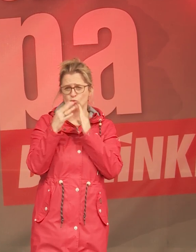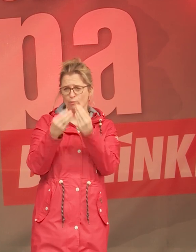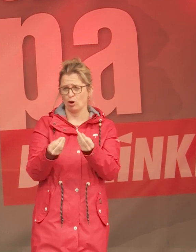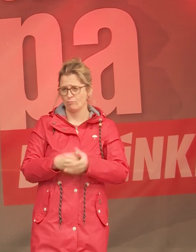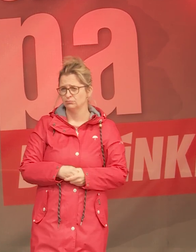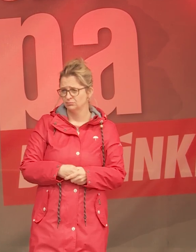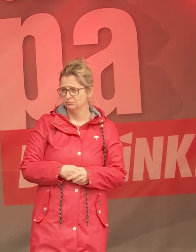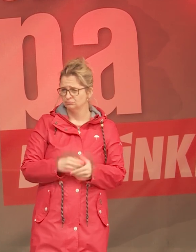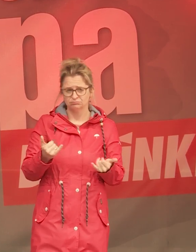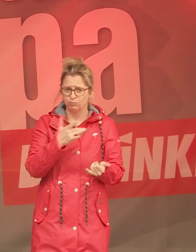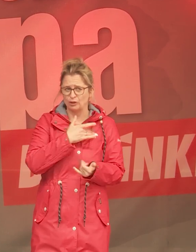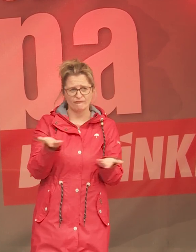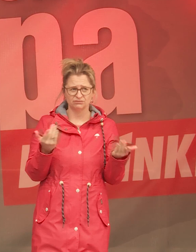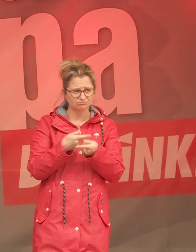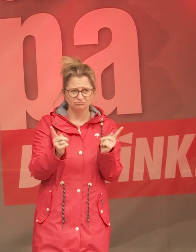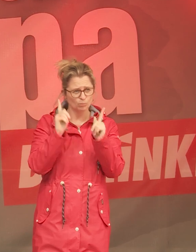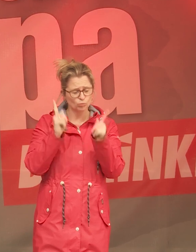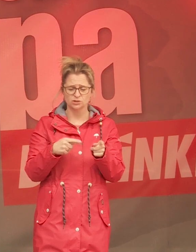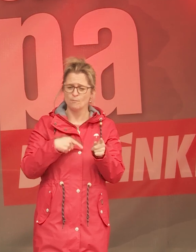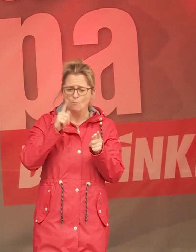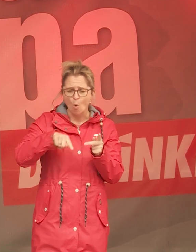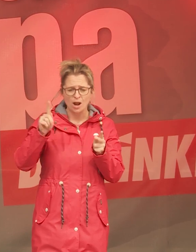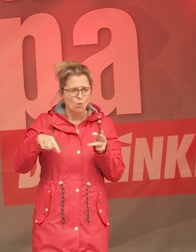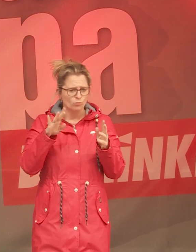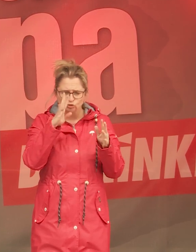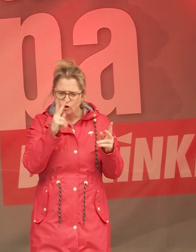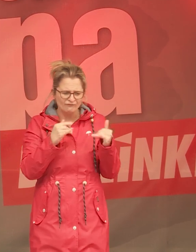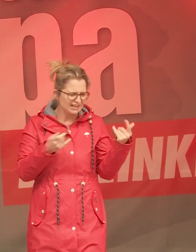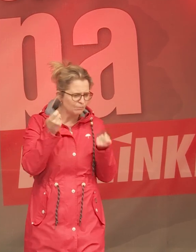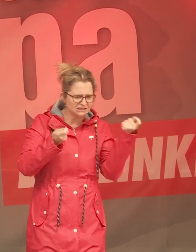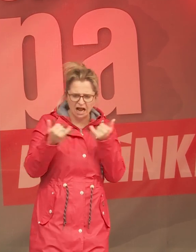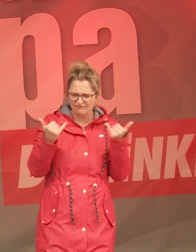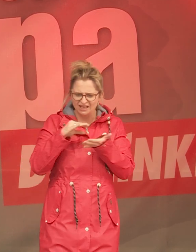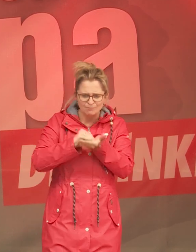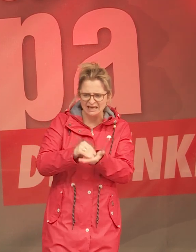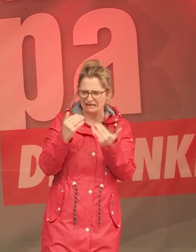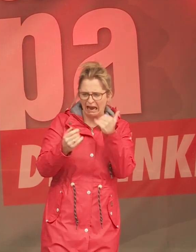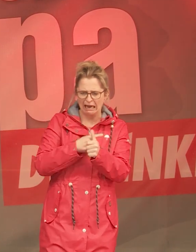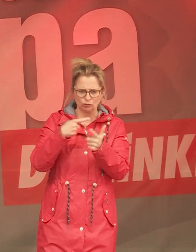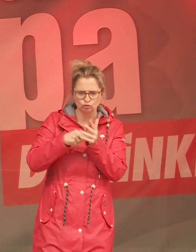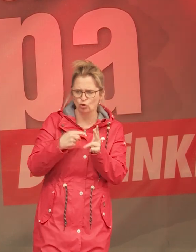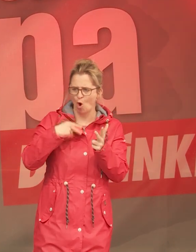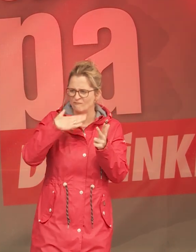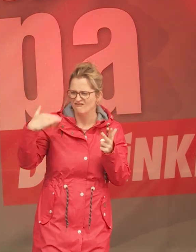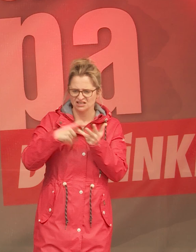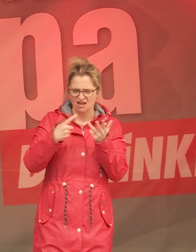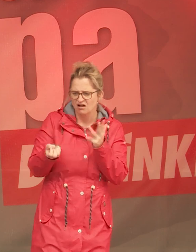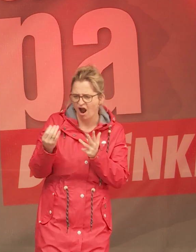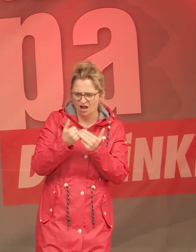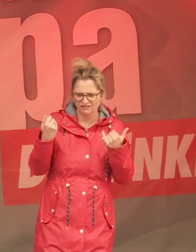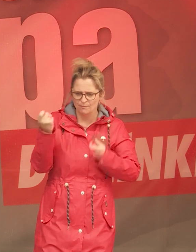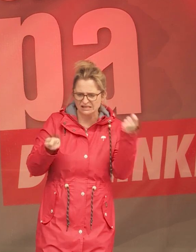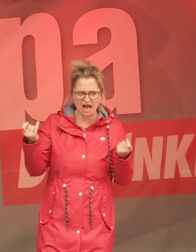schon davon betroffen, dass sie Monat für Monat kämpfen müssen, um ihre Rechnung zu zahlen für die Miete, für Strom, für Wasser, für Gas.